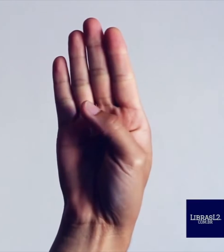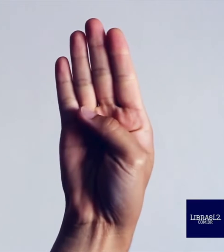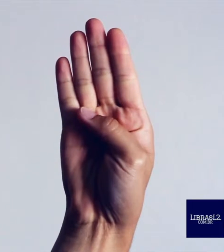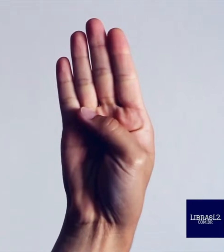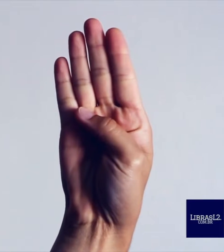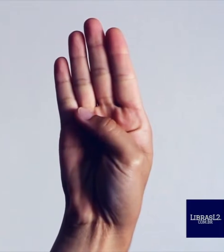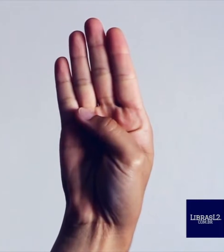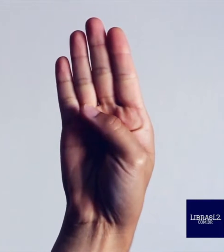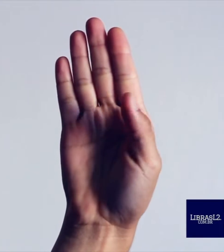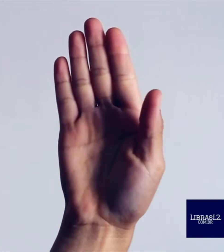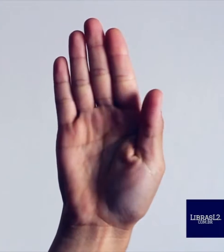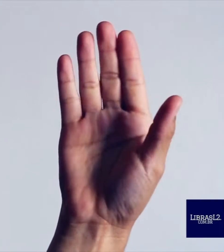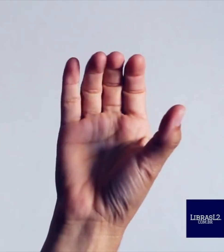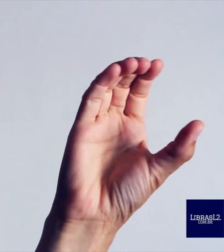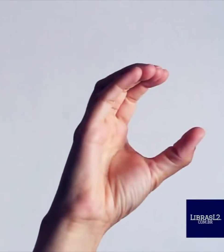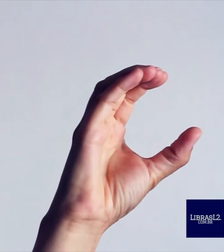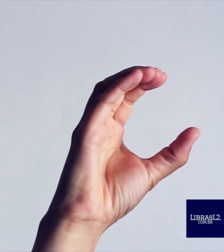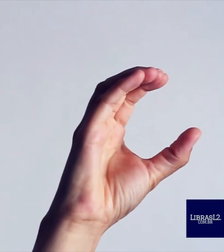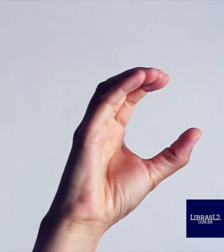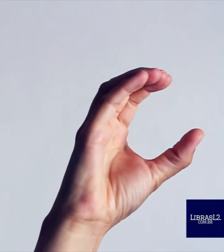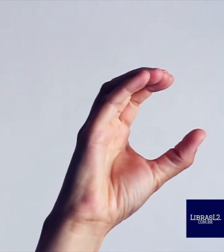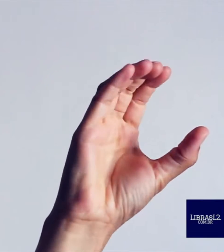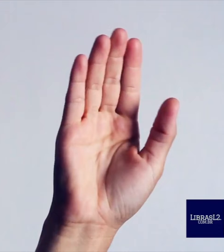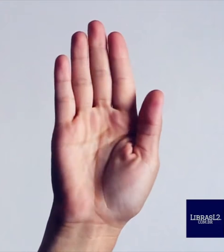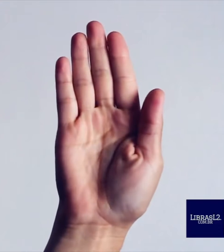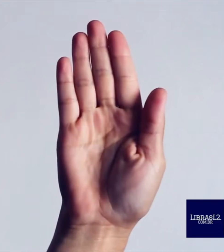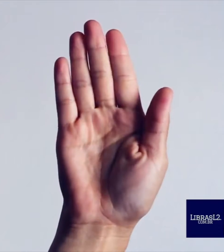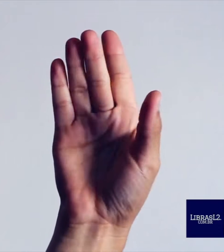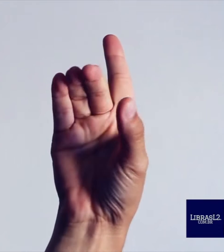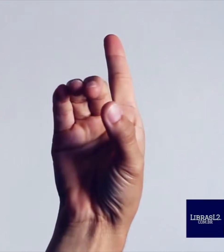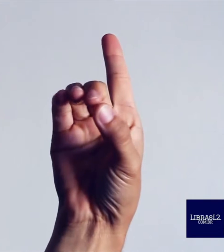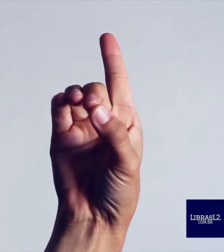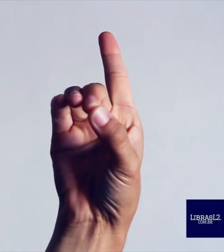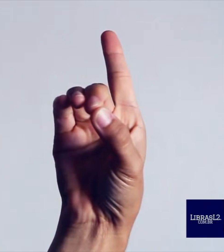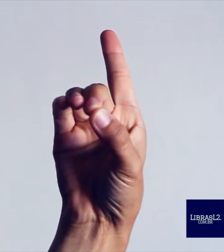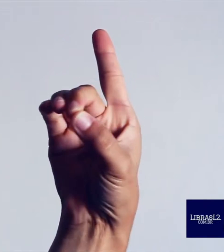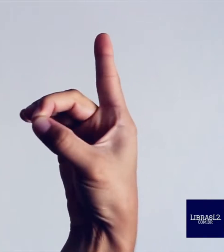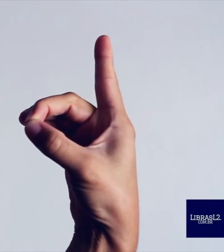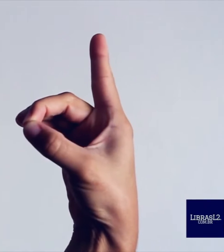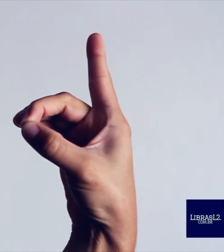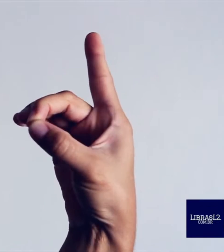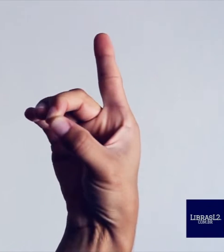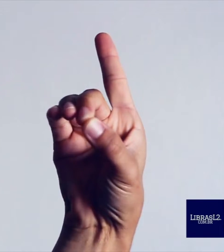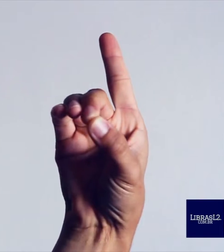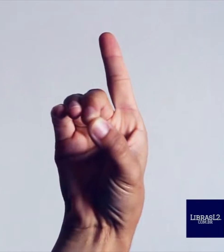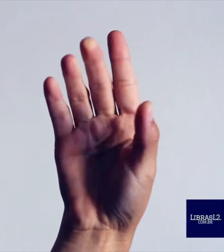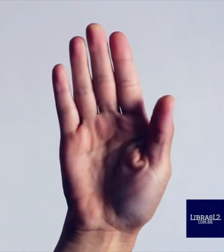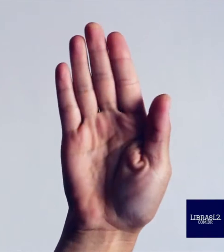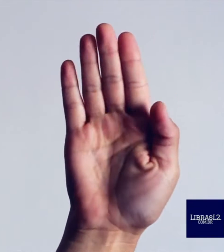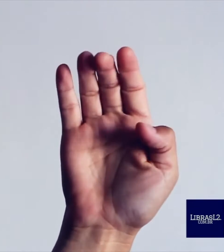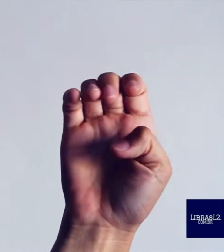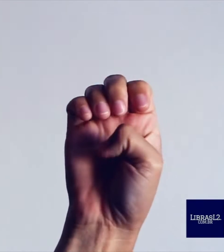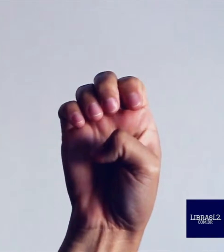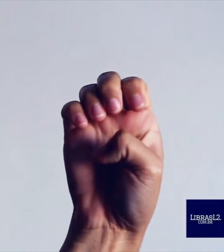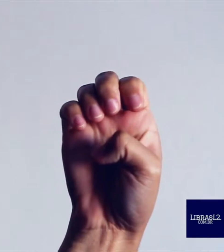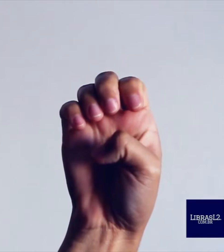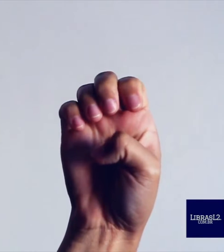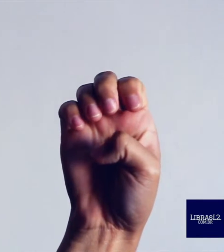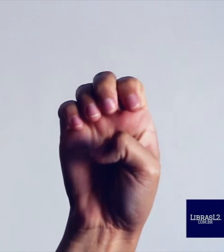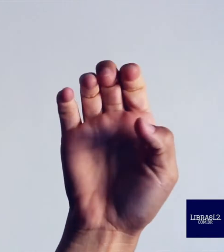A língua brasileira de sinais, libras, utiliza gestos e expressões corporais e faciais para manter